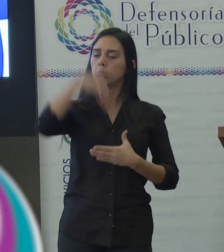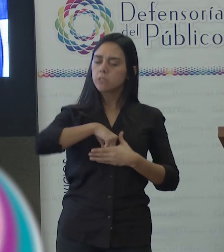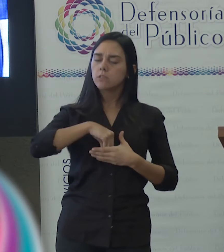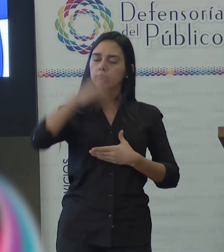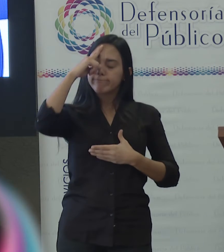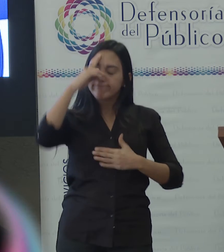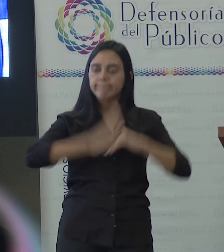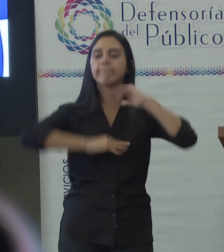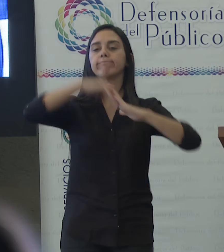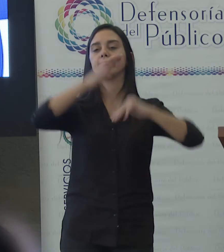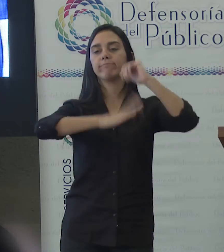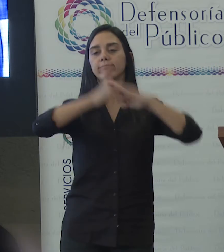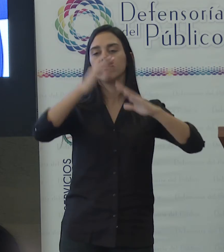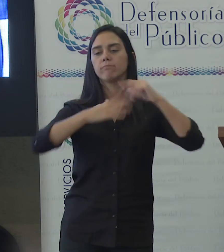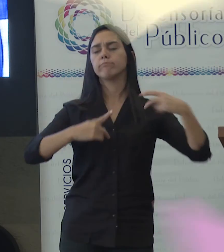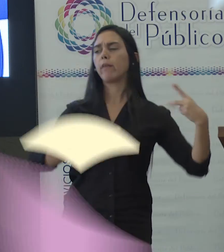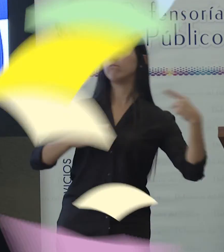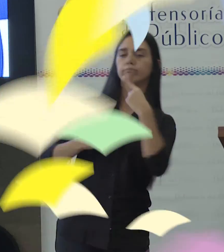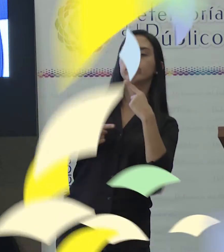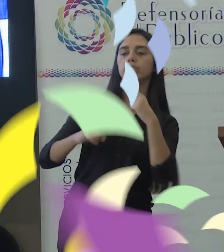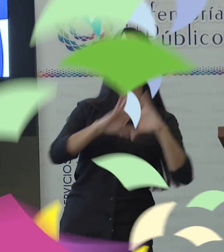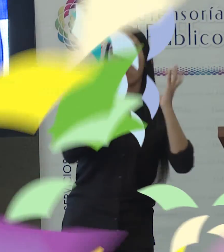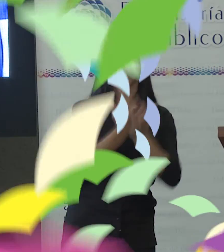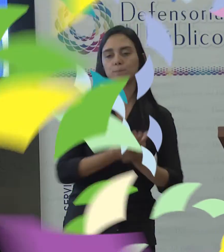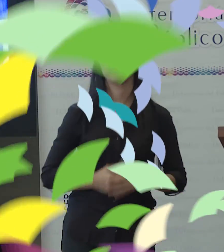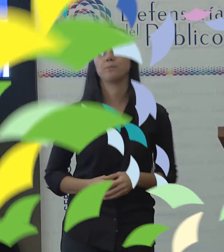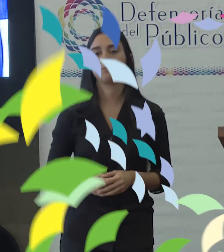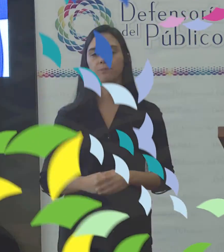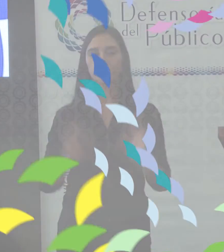construir, pensar y habitar su propio mundo. Gracias.